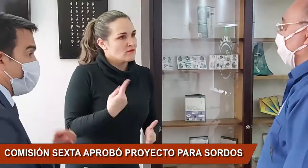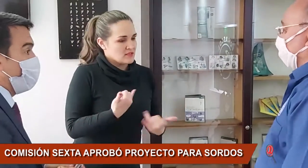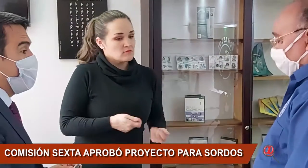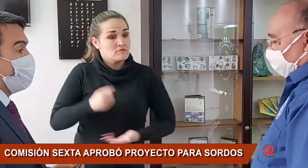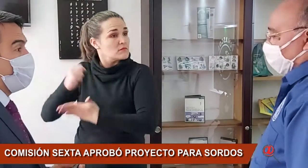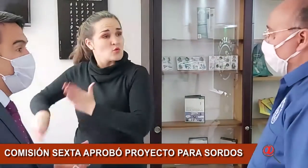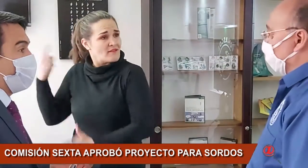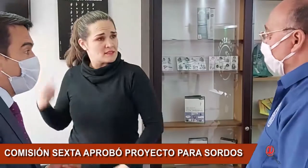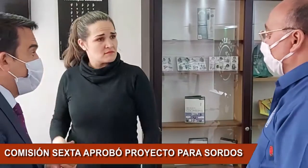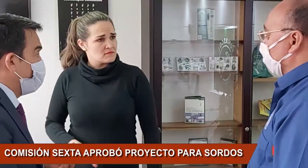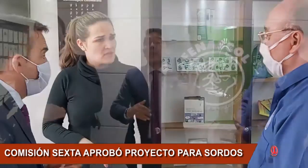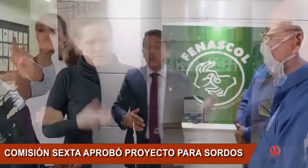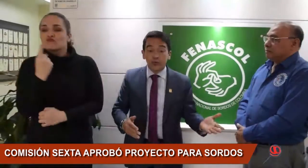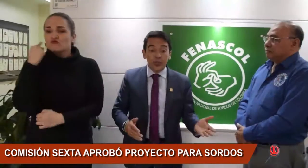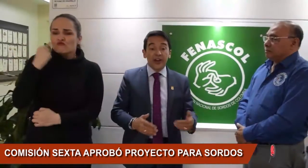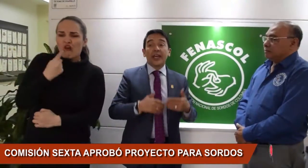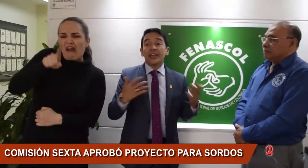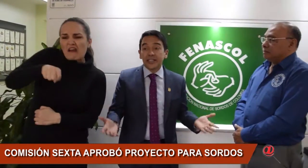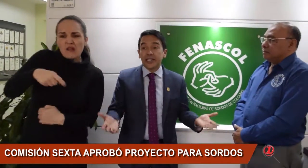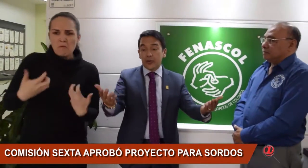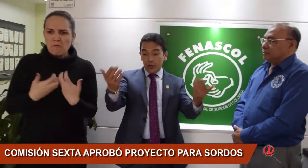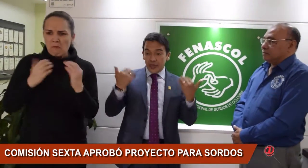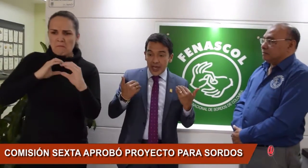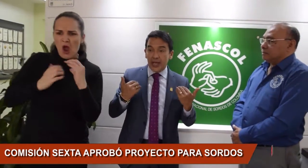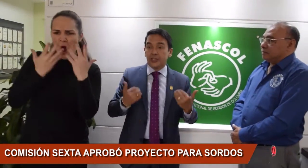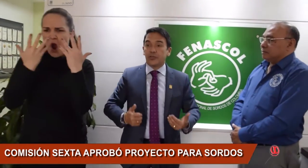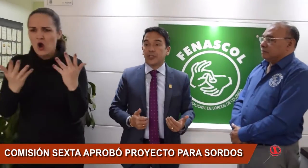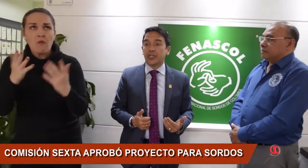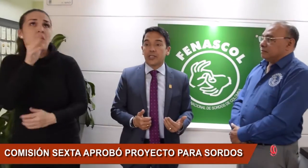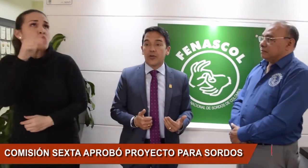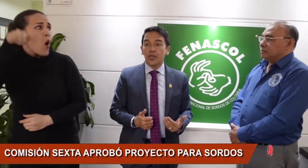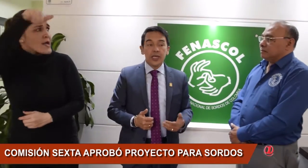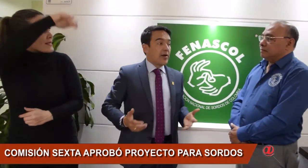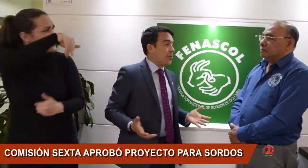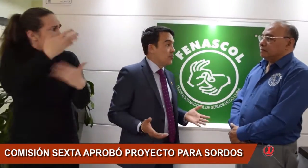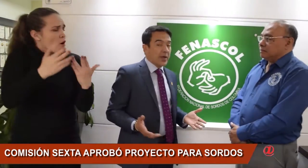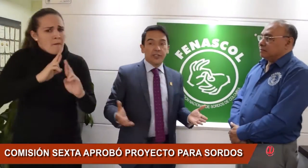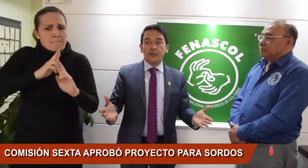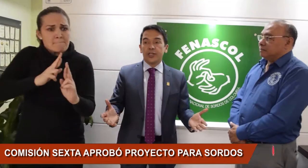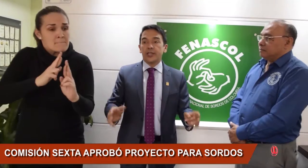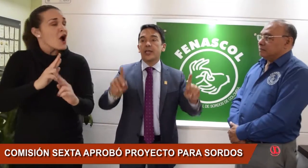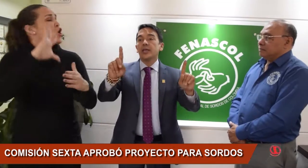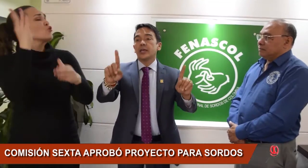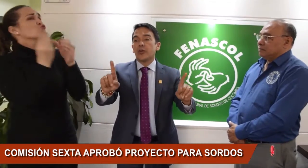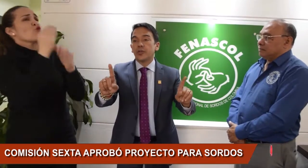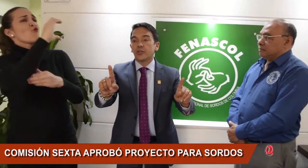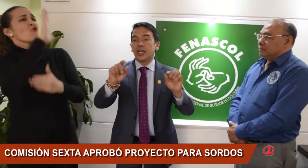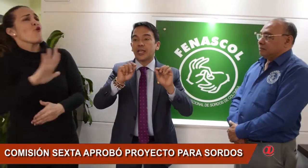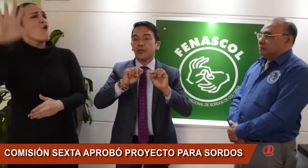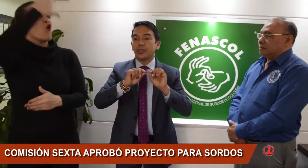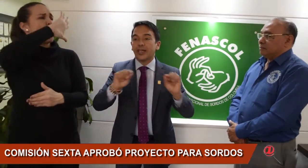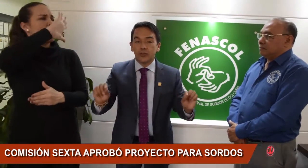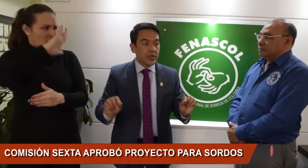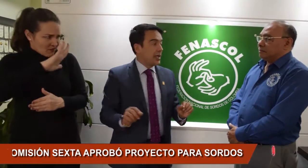las necesidades, a qué viene a consultar, qué necesita cuando viene a las instituciones del Estado. Y hablamos de un país incluyente y a la